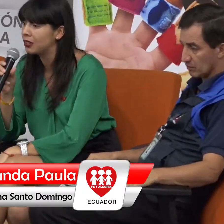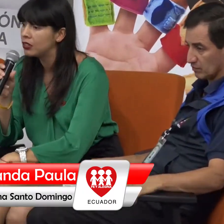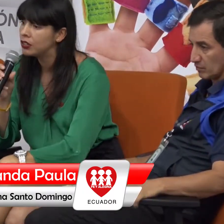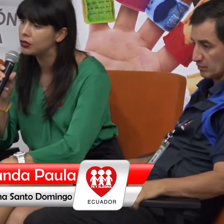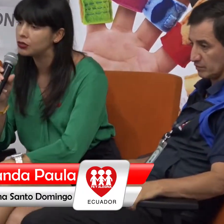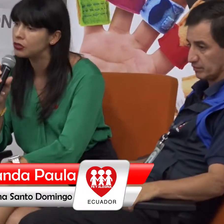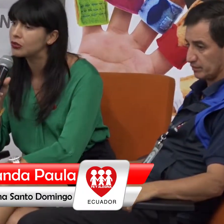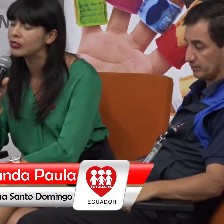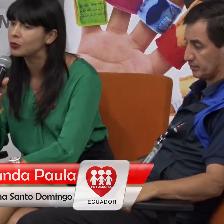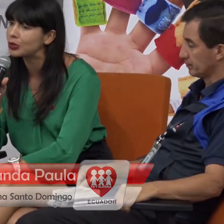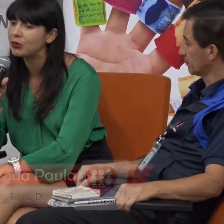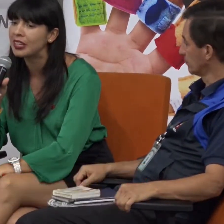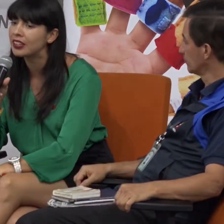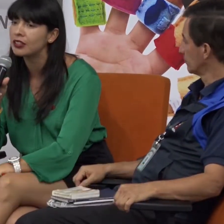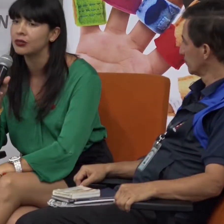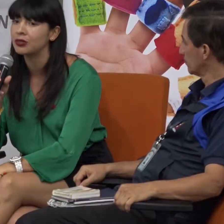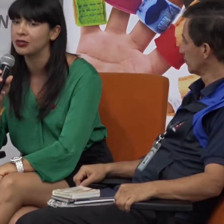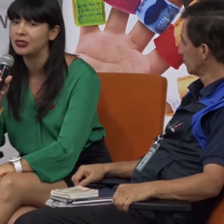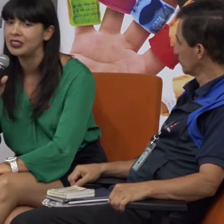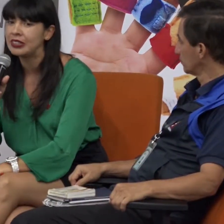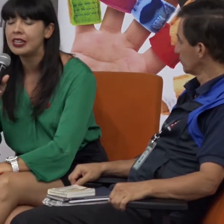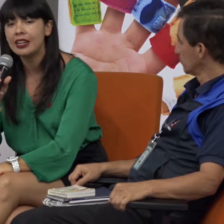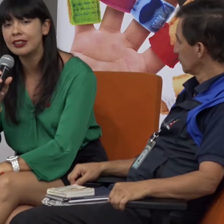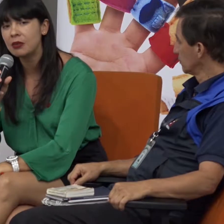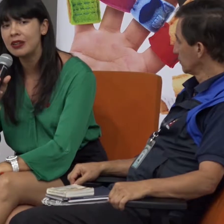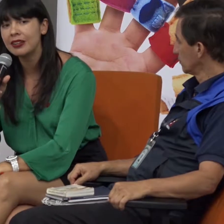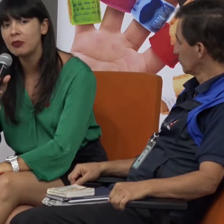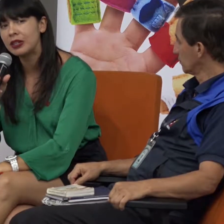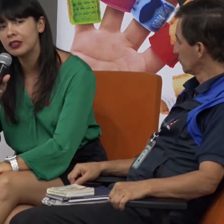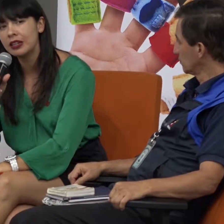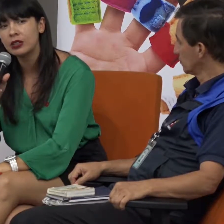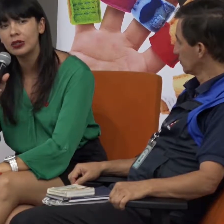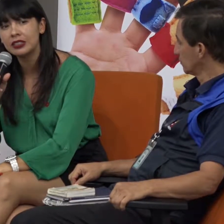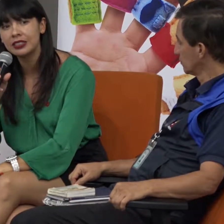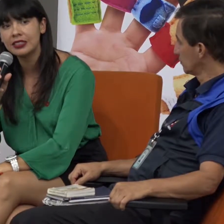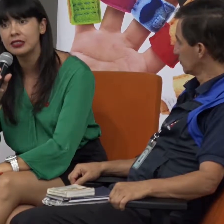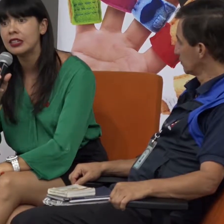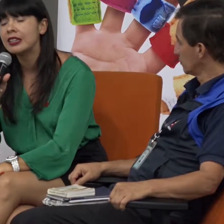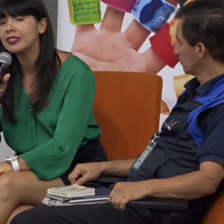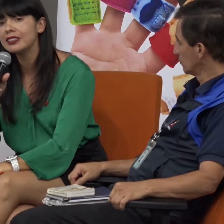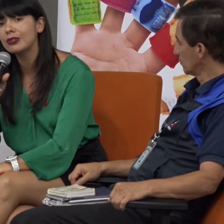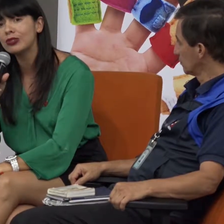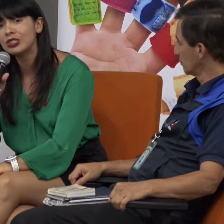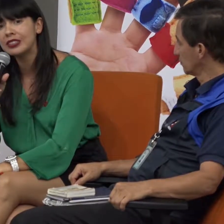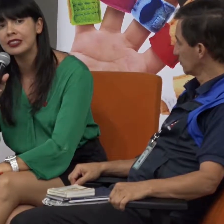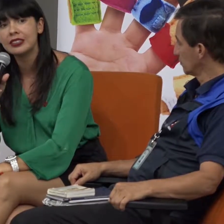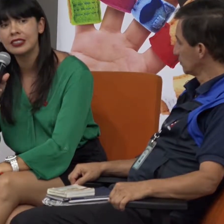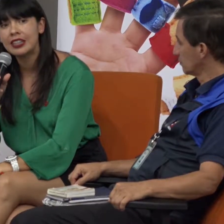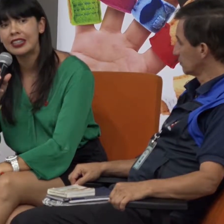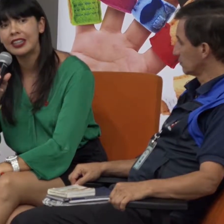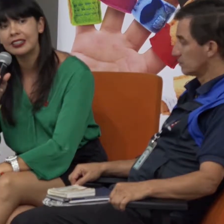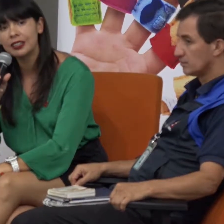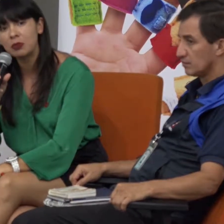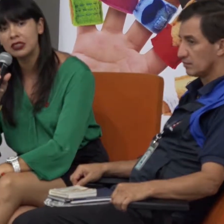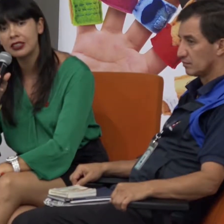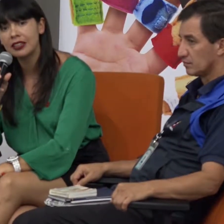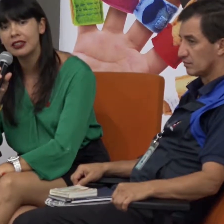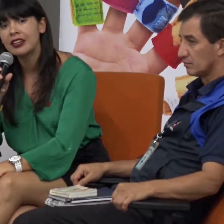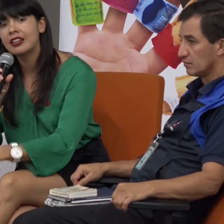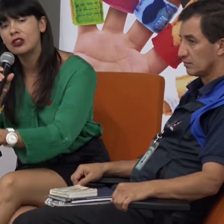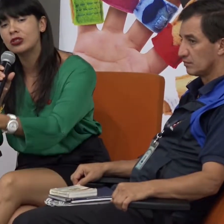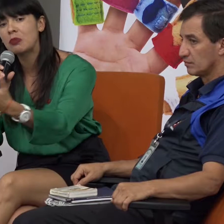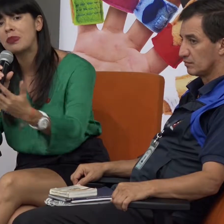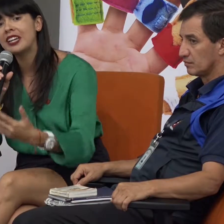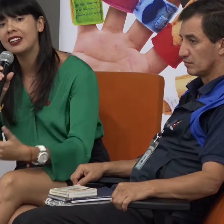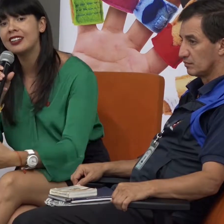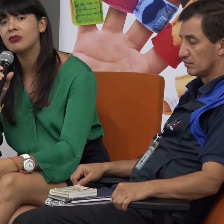auditiva yo creo que es una responsabilidad de todos el tema de aprender lengua de señas de estar conscientes que la discapacidad